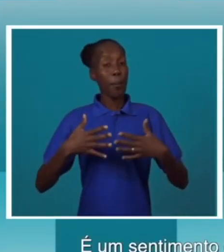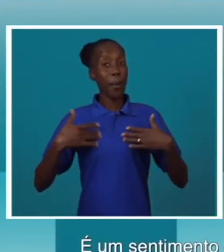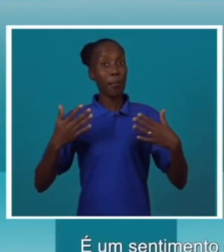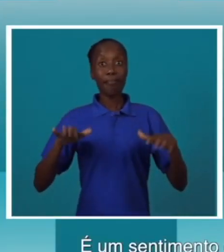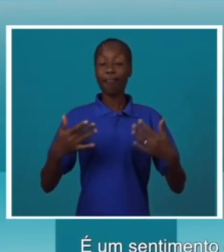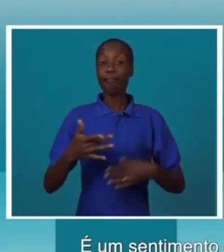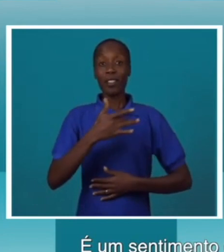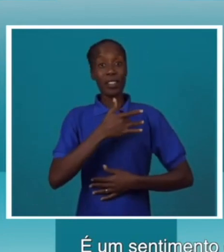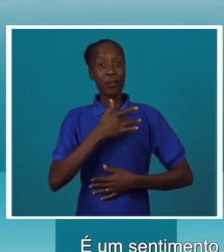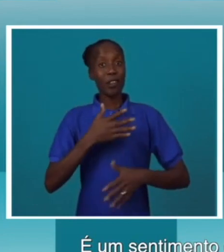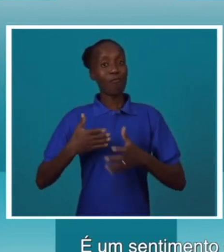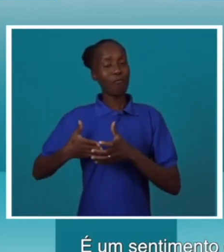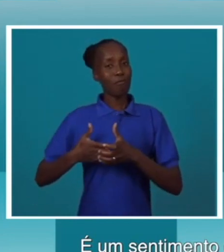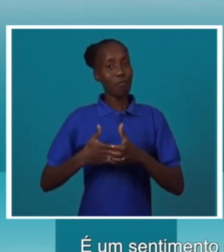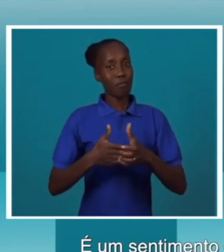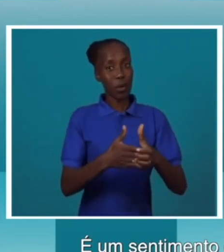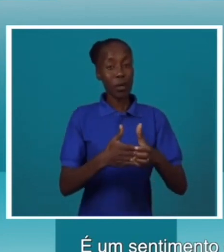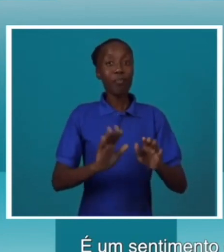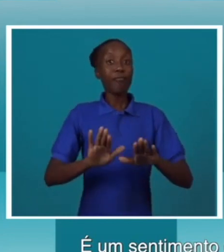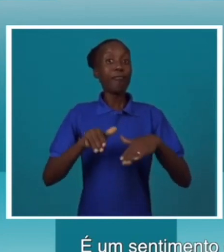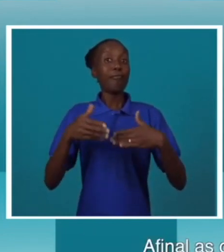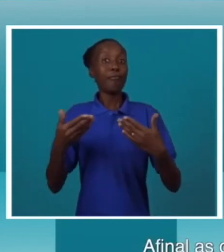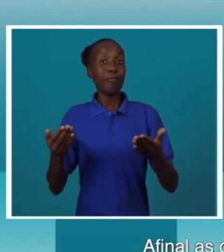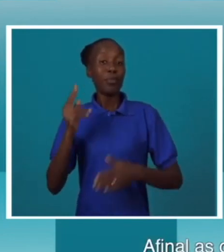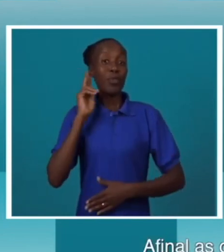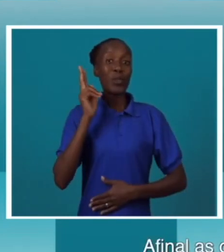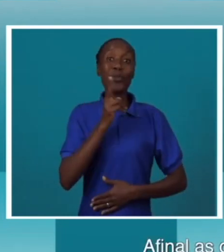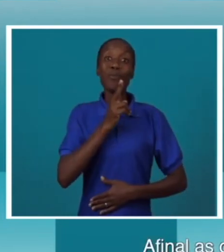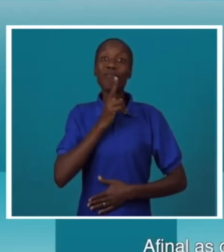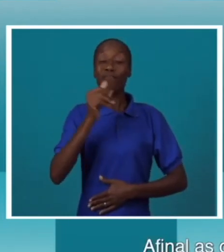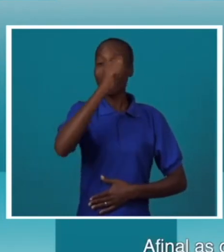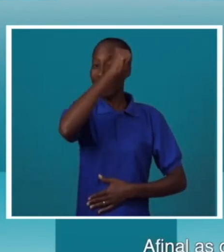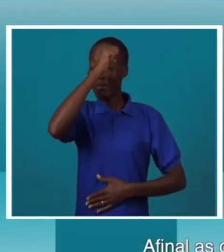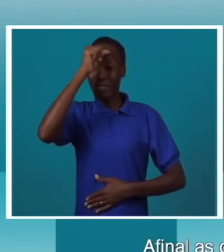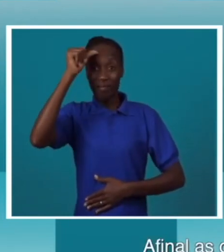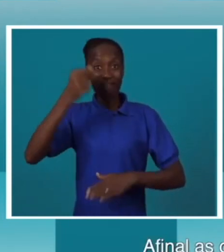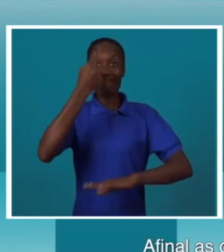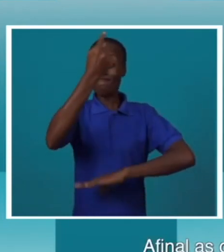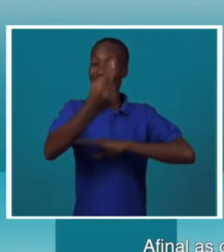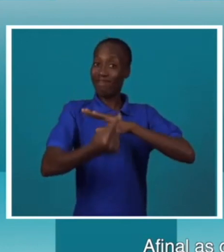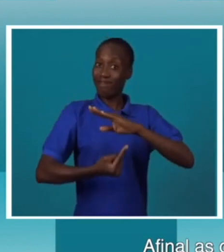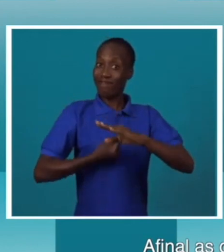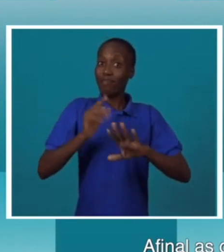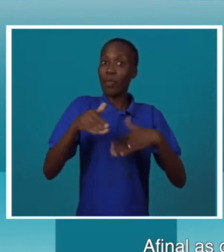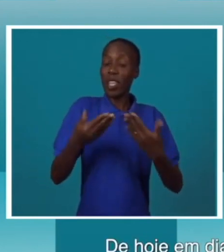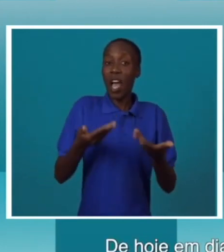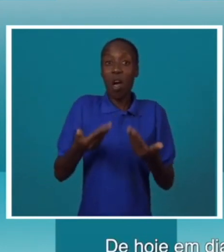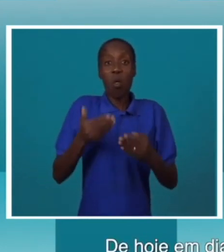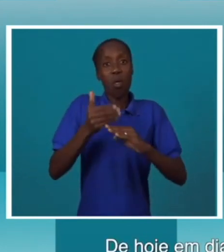é um sentimento de dever cumprido. Afinal de contas, as dificuldades eram imensas quando recebemos doentes surdos mudos. Quero acreditar